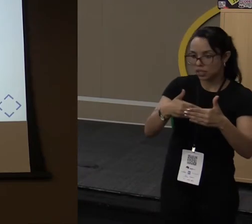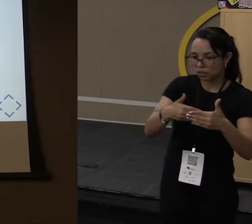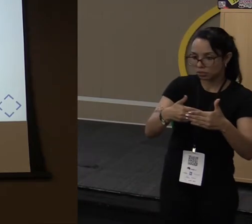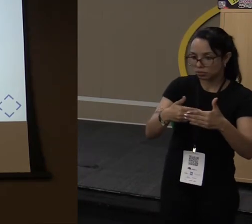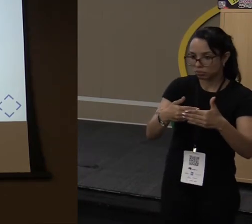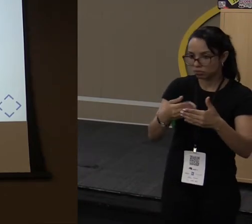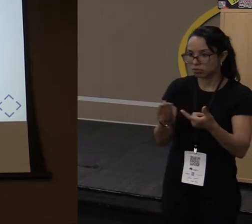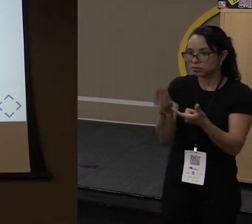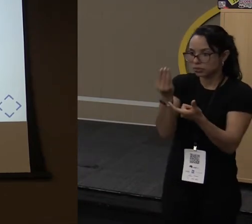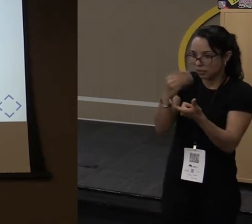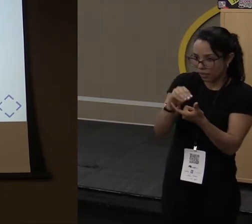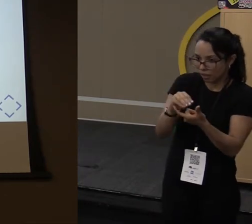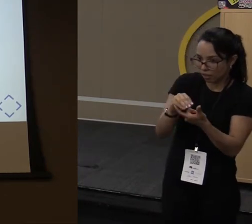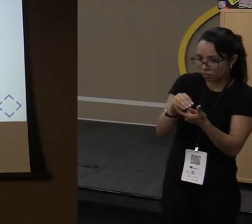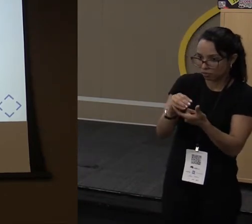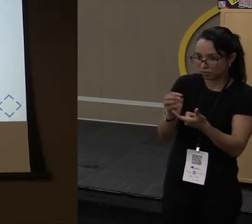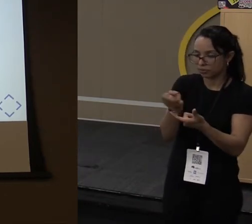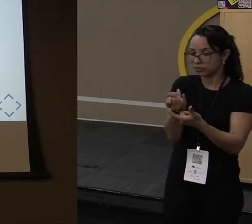dúvida tem aí?